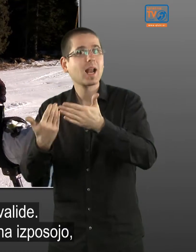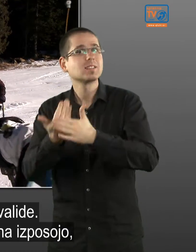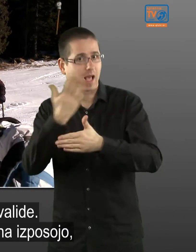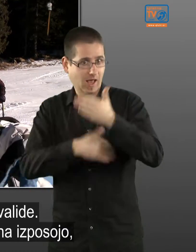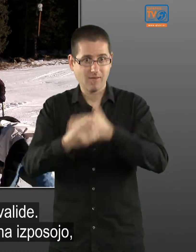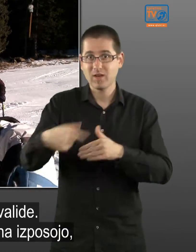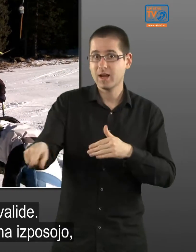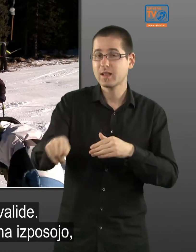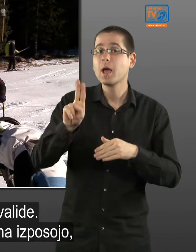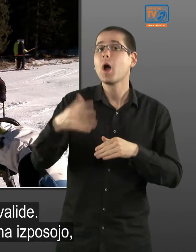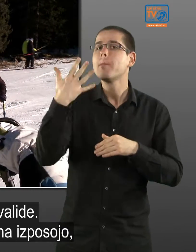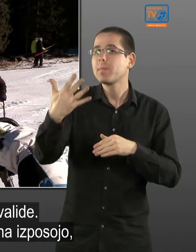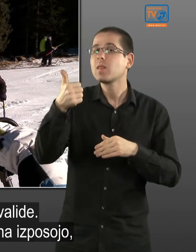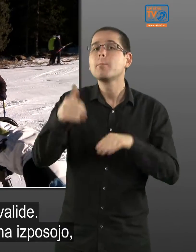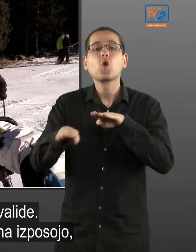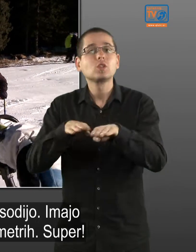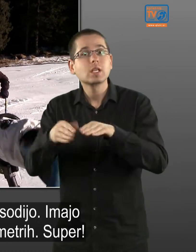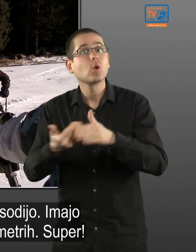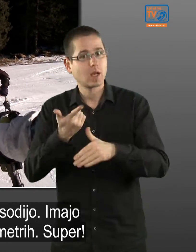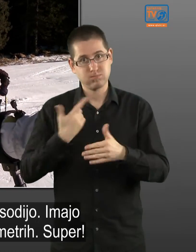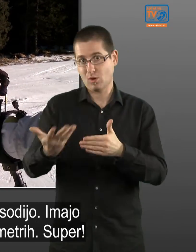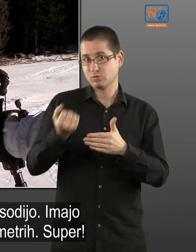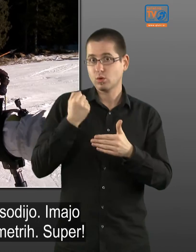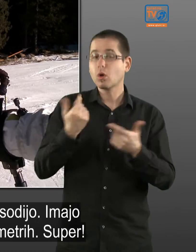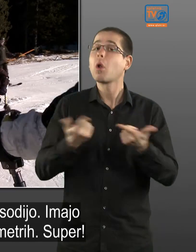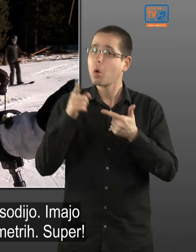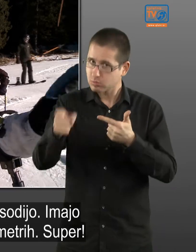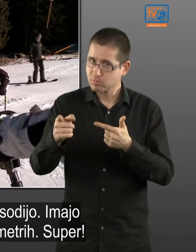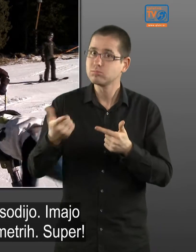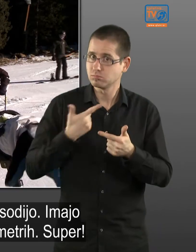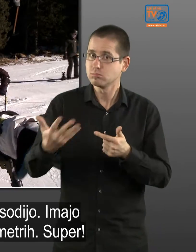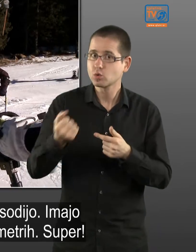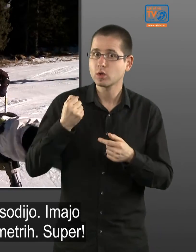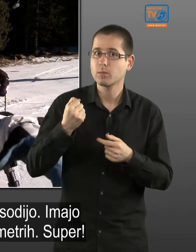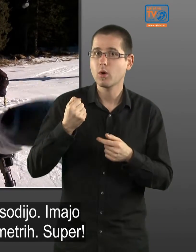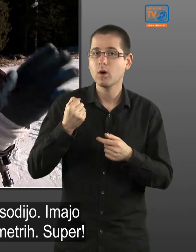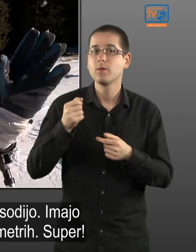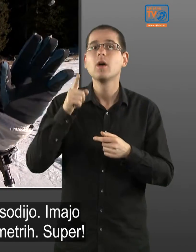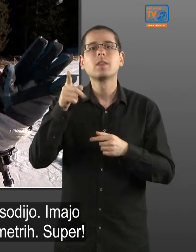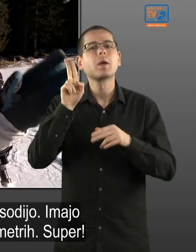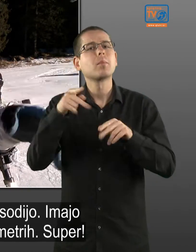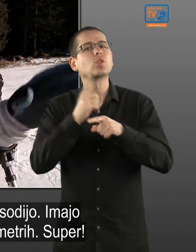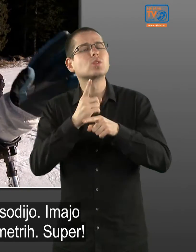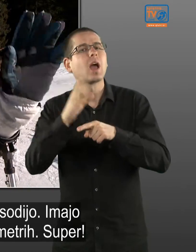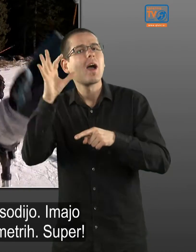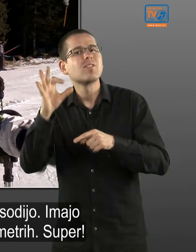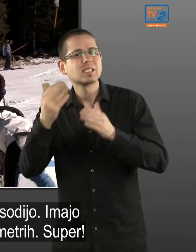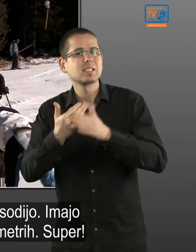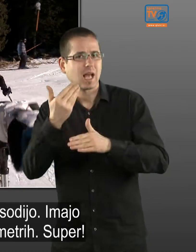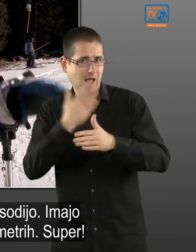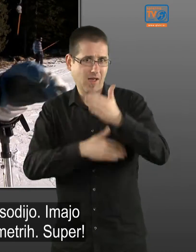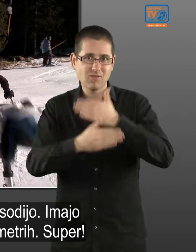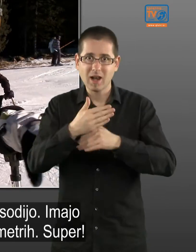Imajo pet monoskijev na izposojo, tako da si lahko tam izposodijo. Vse je, gori imajo vc za invalide na